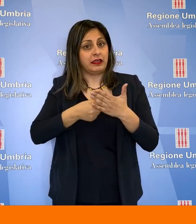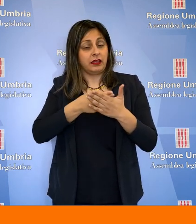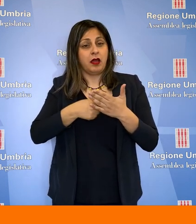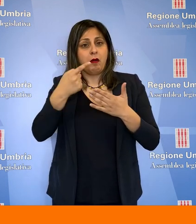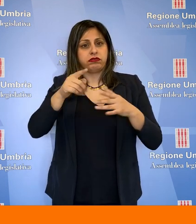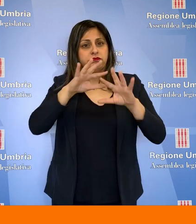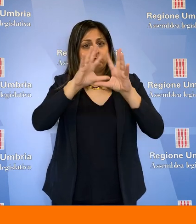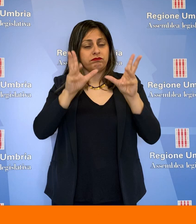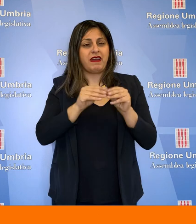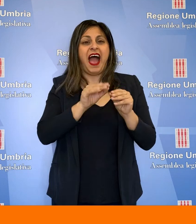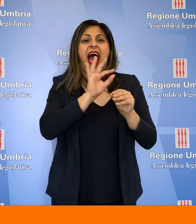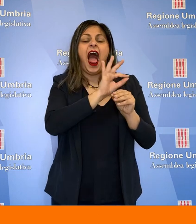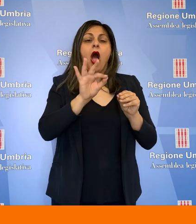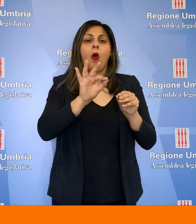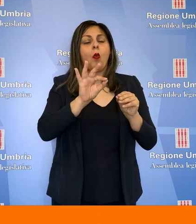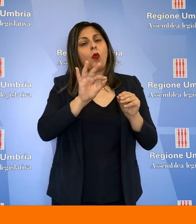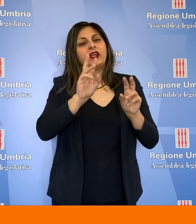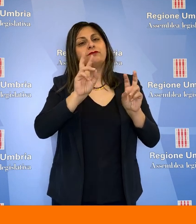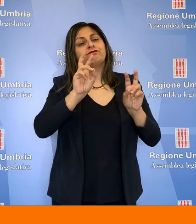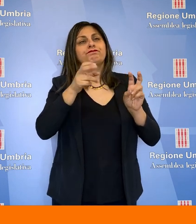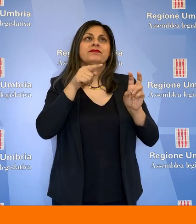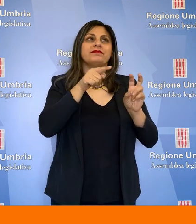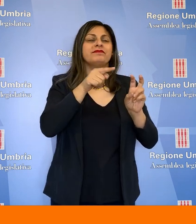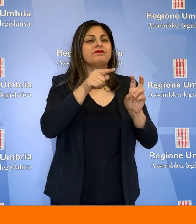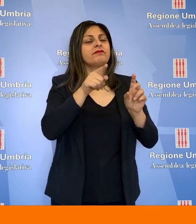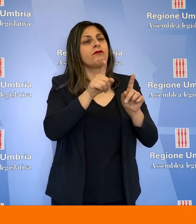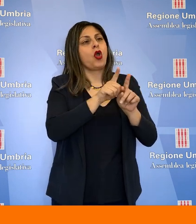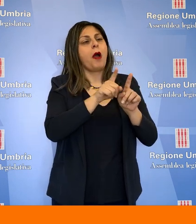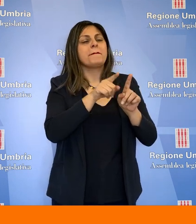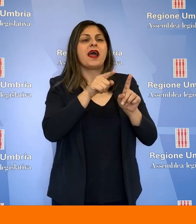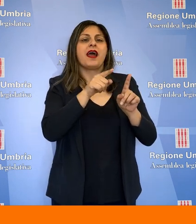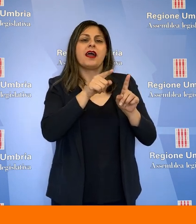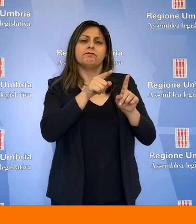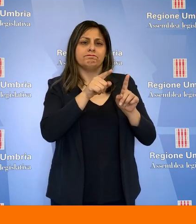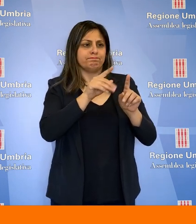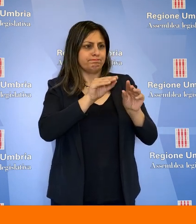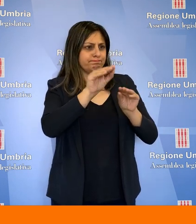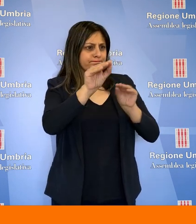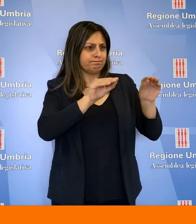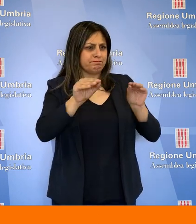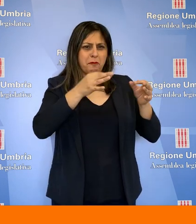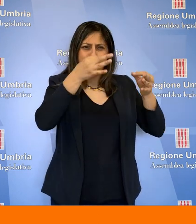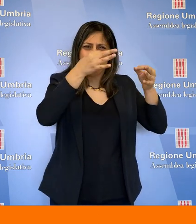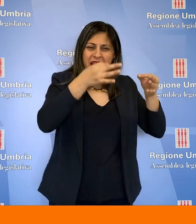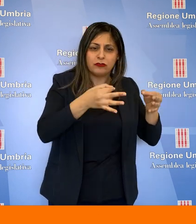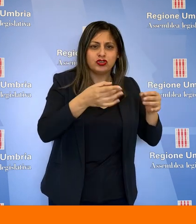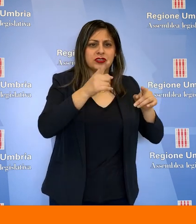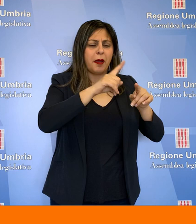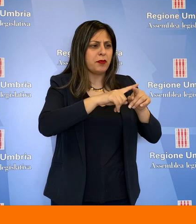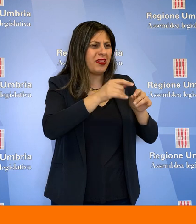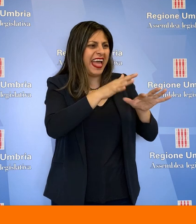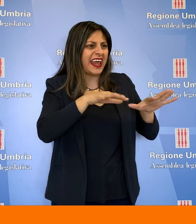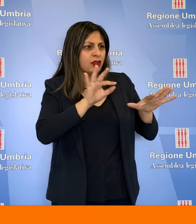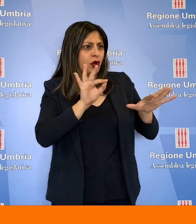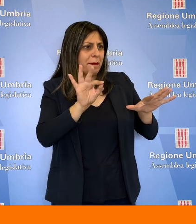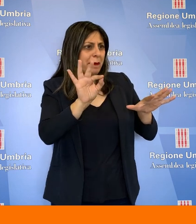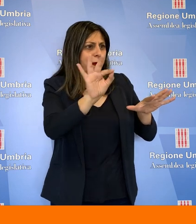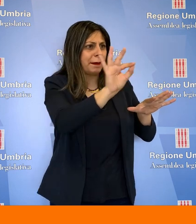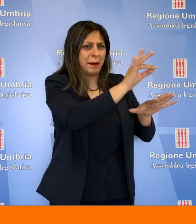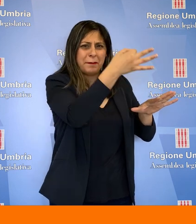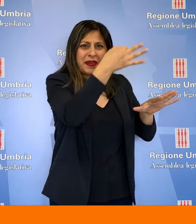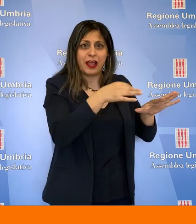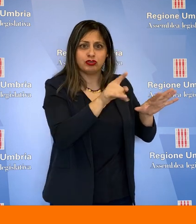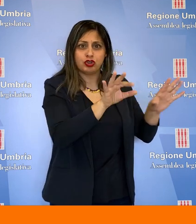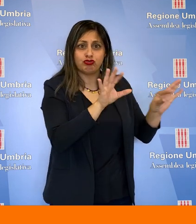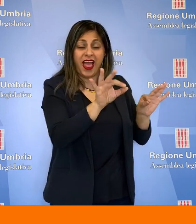una parte verticali, ossia con precise allocazioni e anche individuazioni